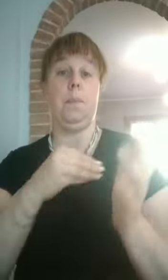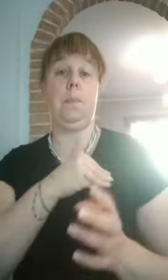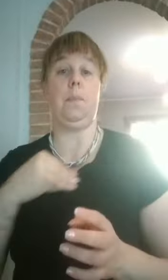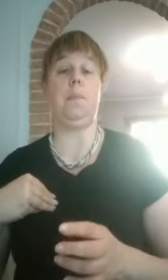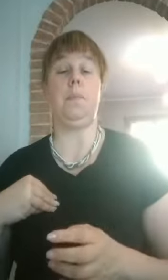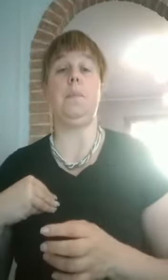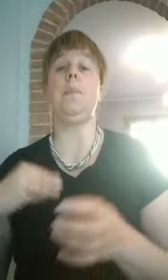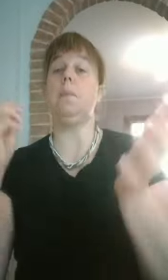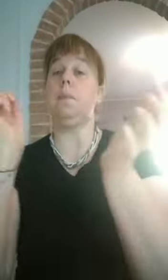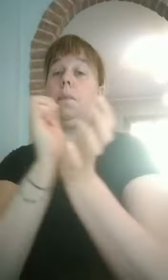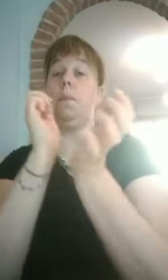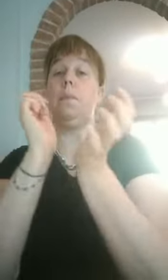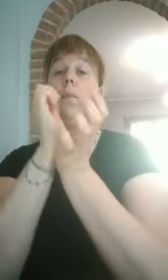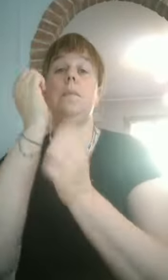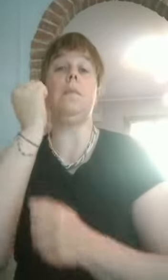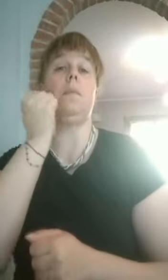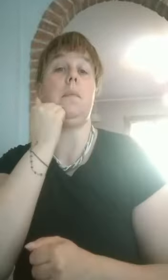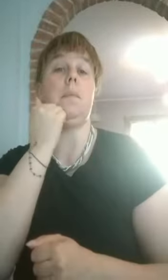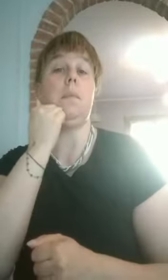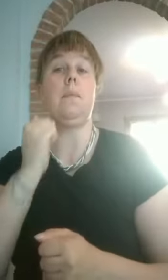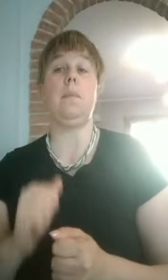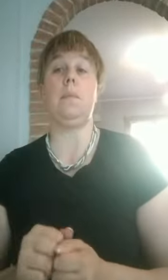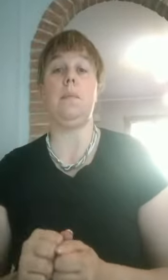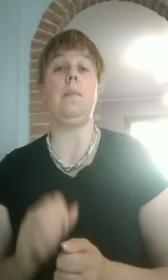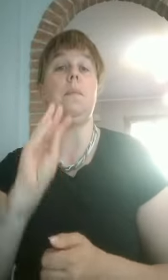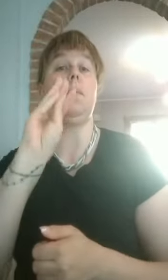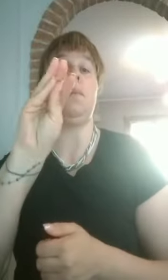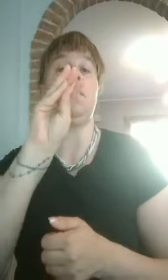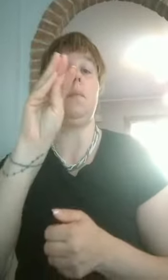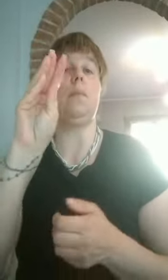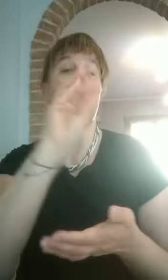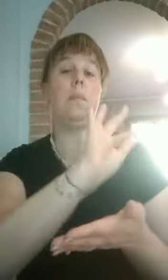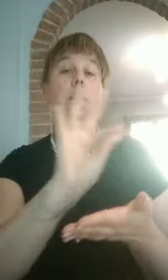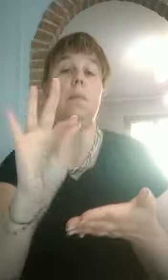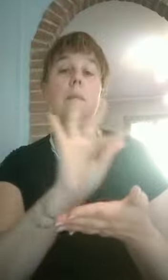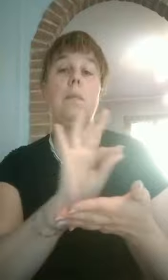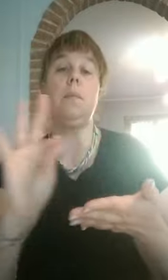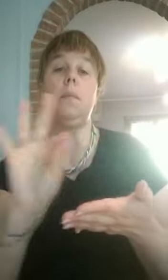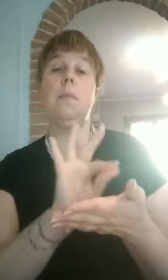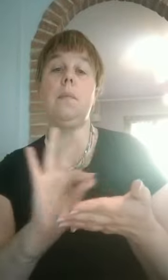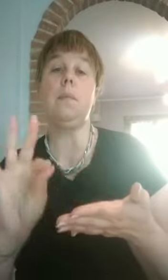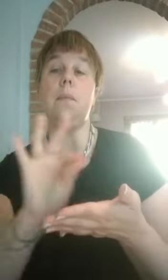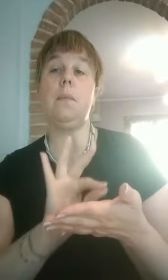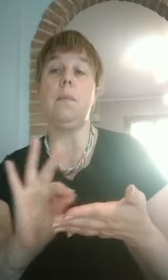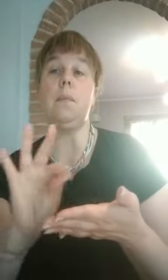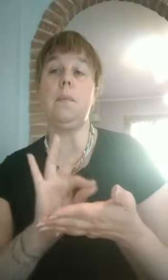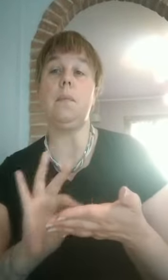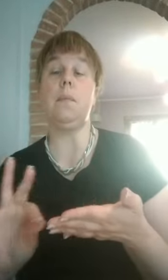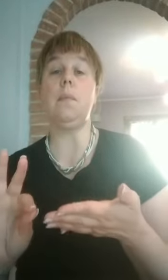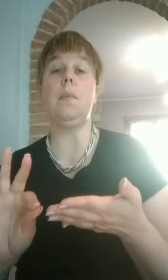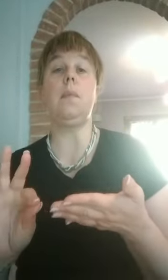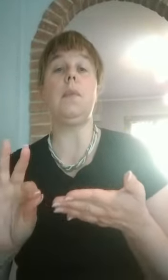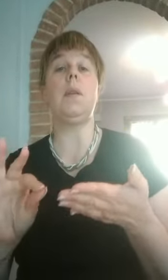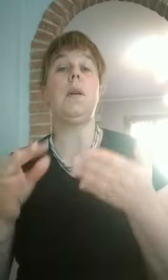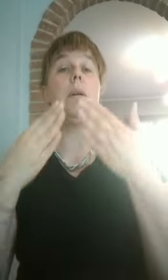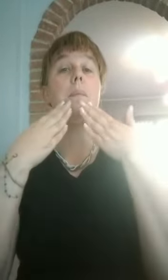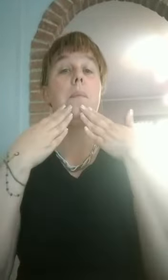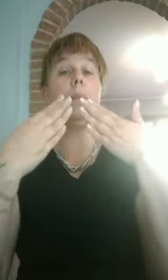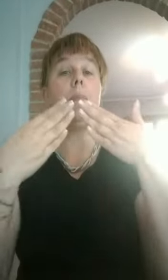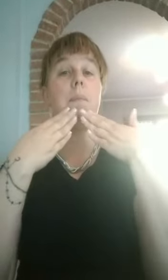festa della mamma. Ho chiesto a un poeta di scrivermi una poesia, con tanti auguri per te, mammina